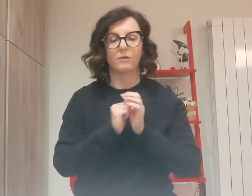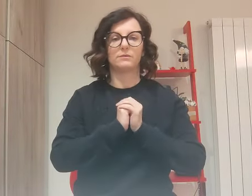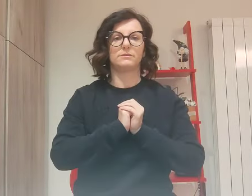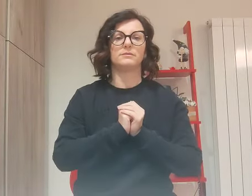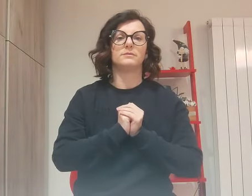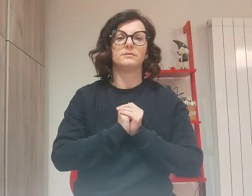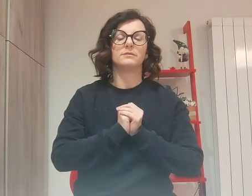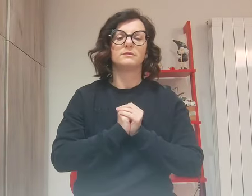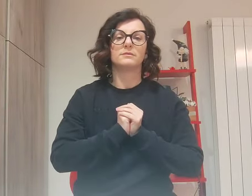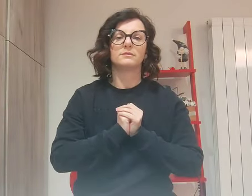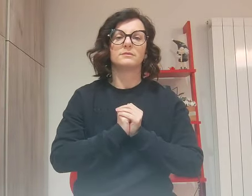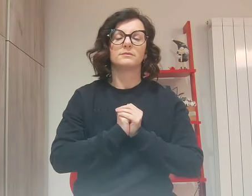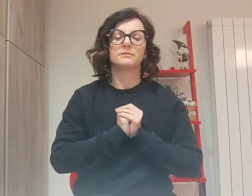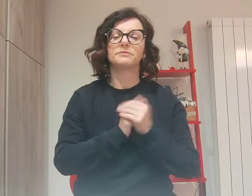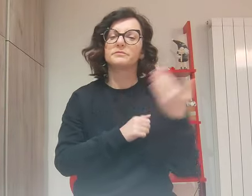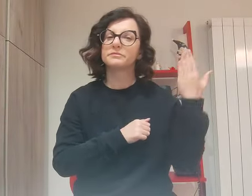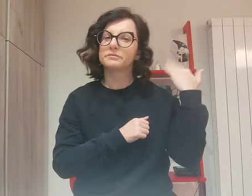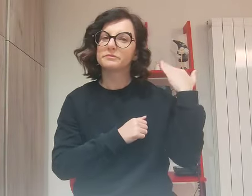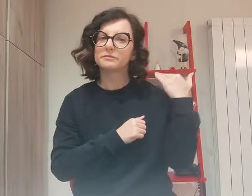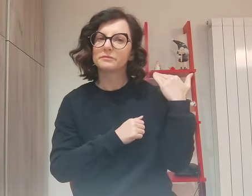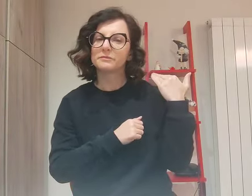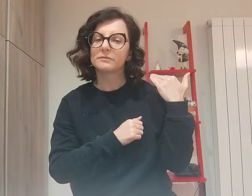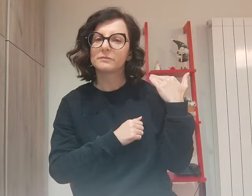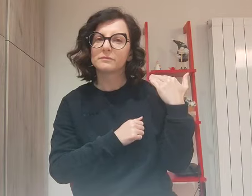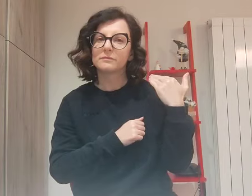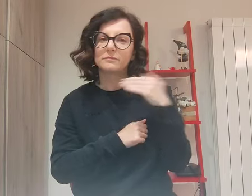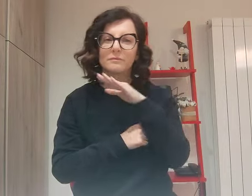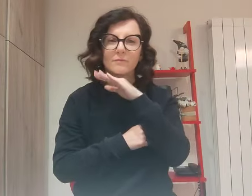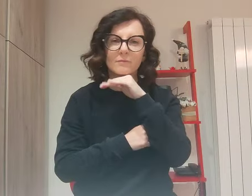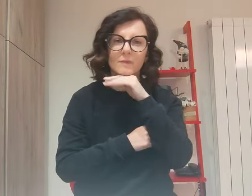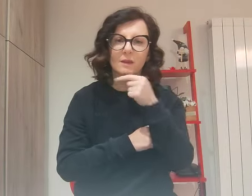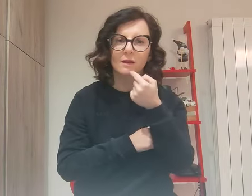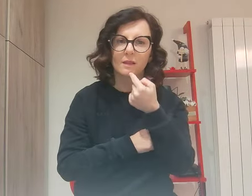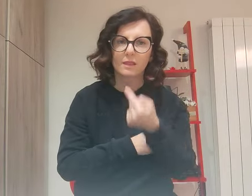Avete inteso che fu detto agli antichi Non ucciderai